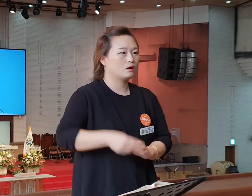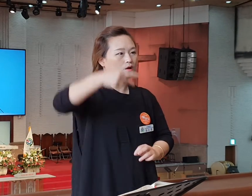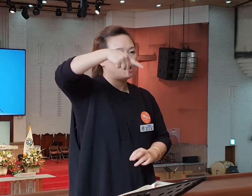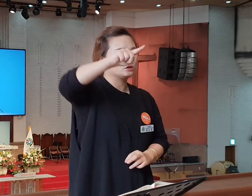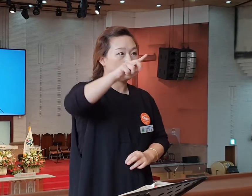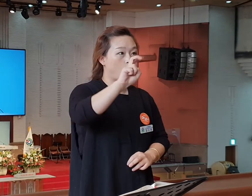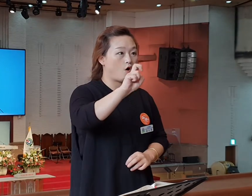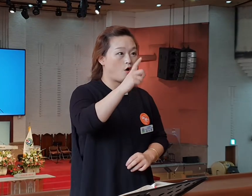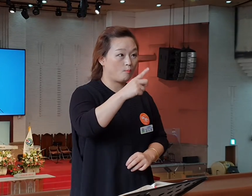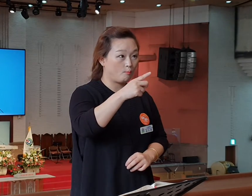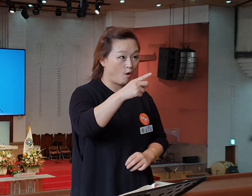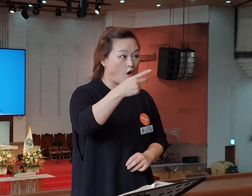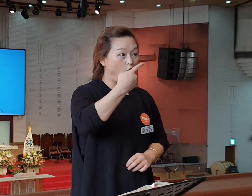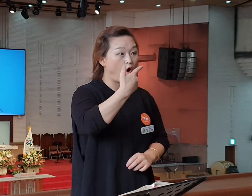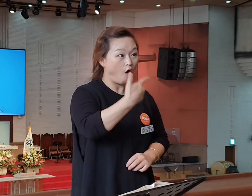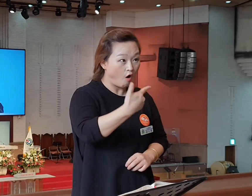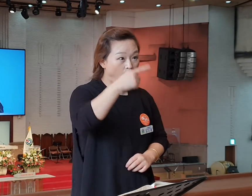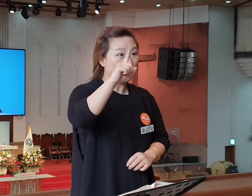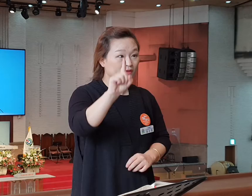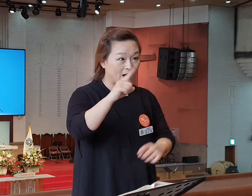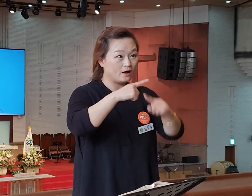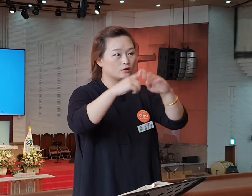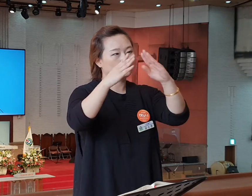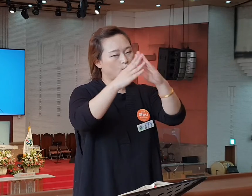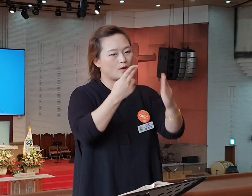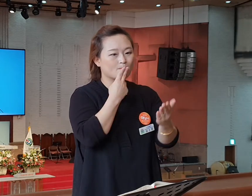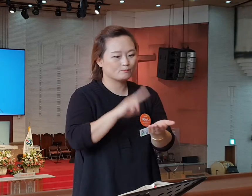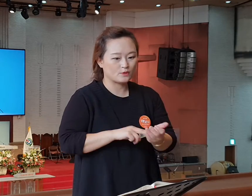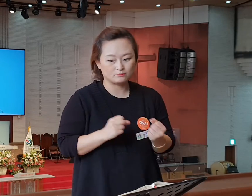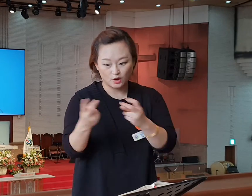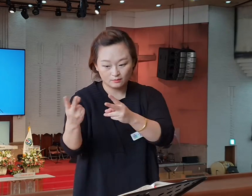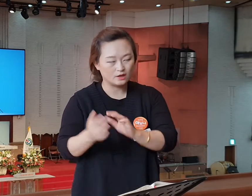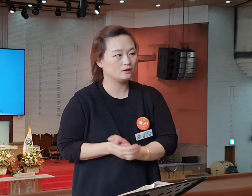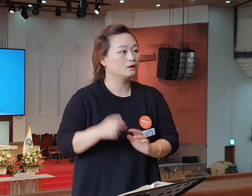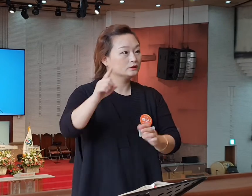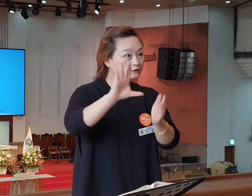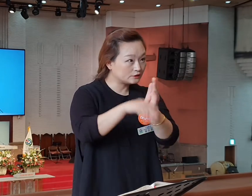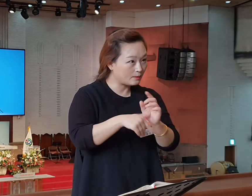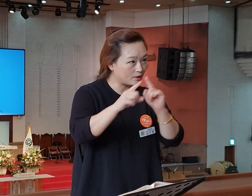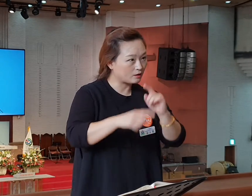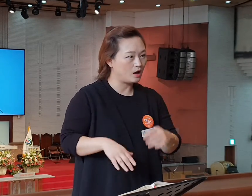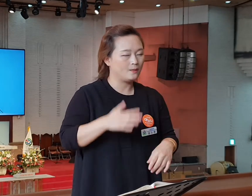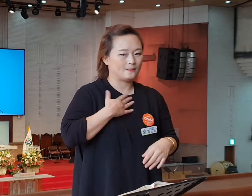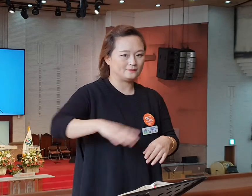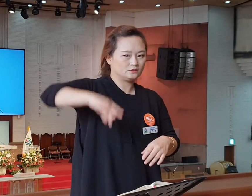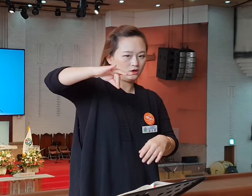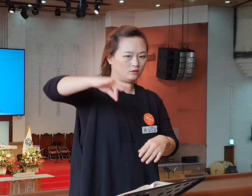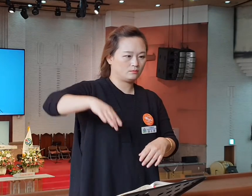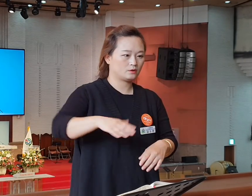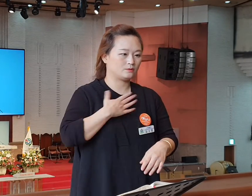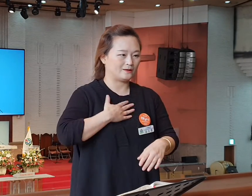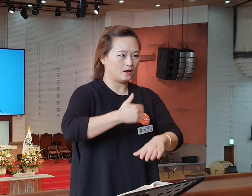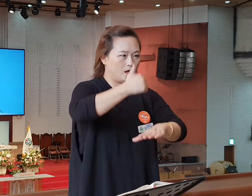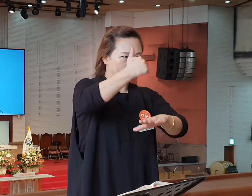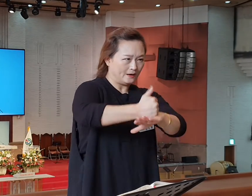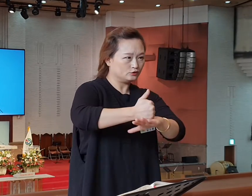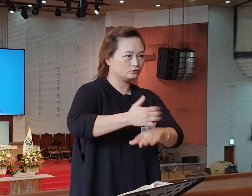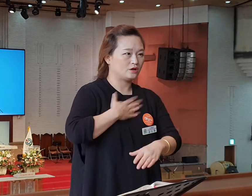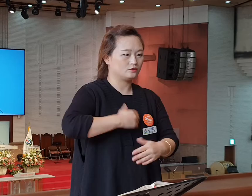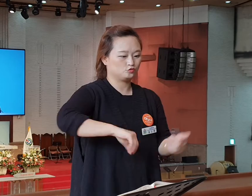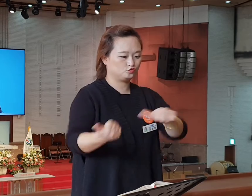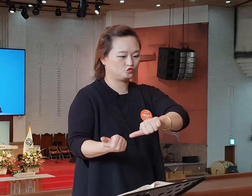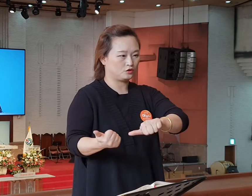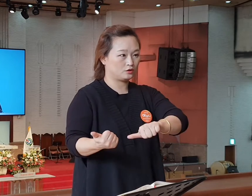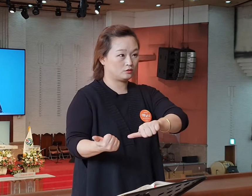교회의 편지를 보내세요. 서머나 교회의 편지를 보내면서요. 뭐라고 얘기하시겠어요? 나는 처음이요, 나중. 나는 죽었다가 살아난